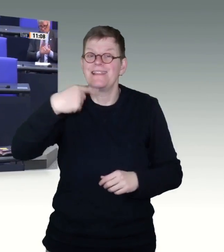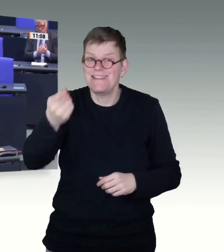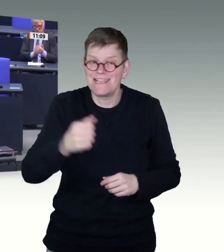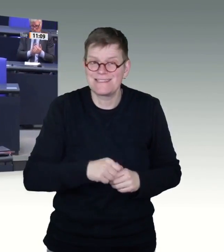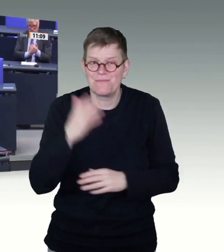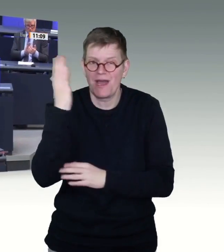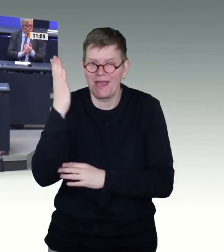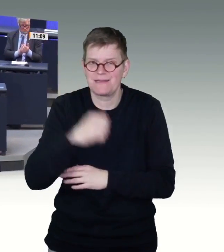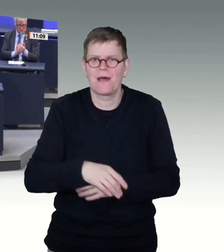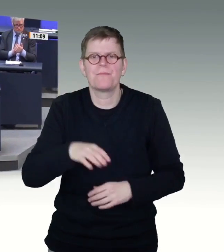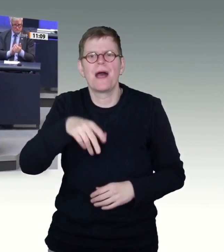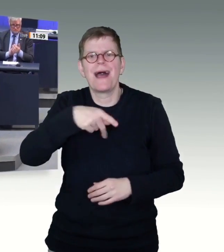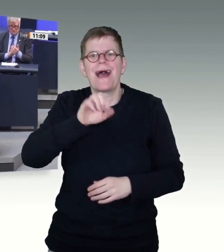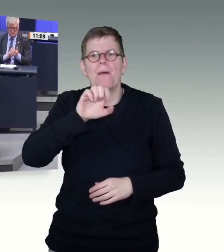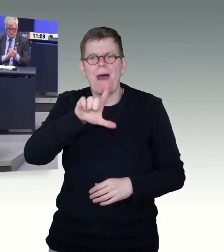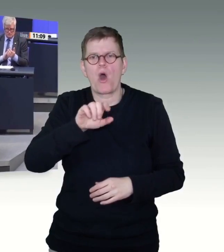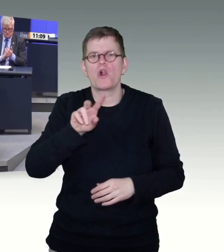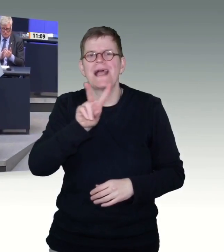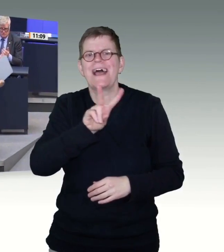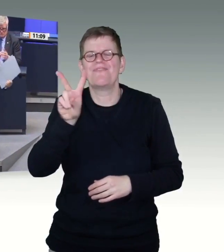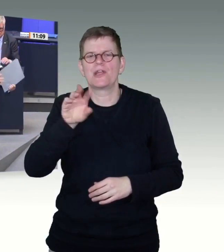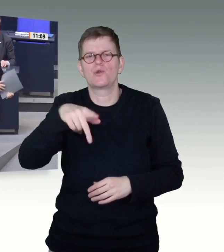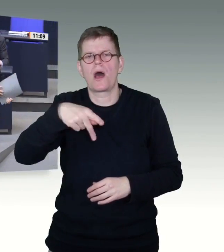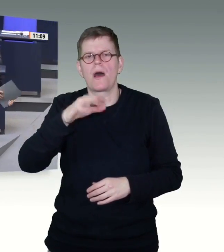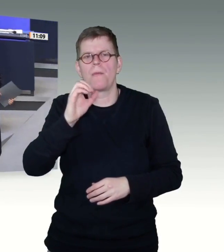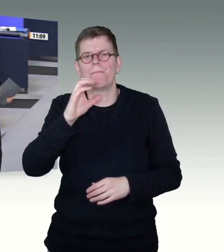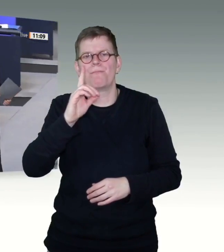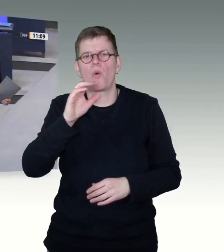Herr Podolay, bitte machen Sie Ihre Maske. Ach, Sie haben. Entschuldigen Sie, habe ich nicht gesehen. Entschuldigung.